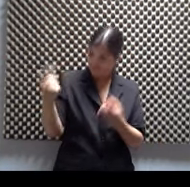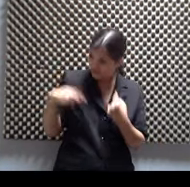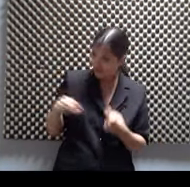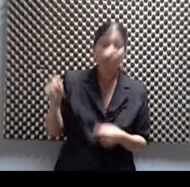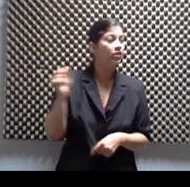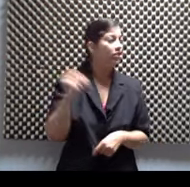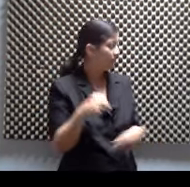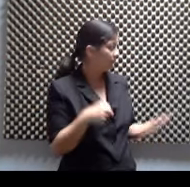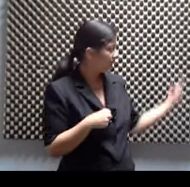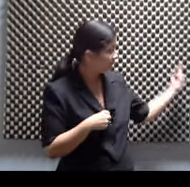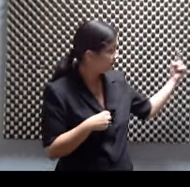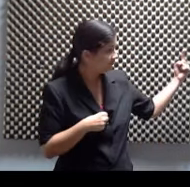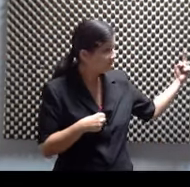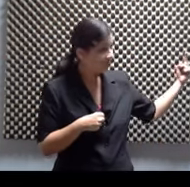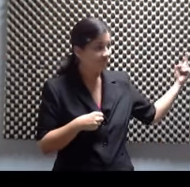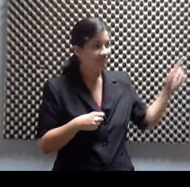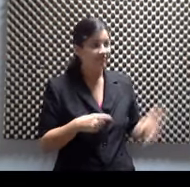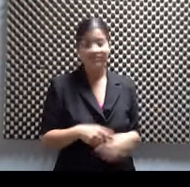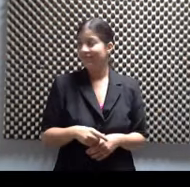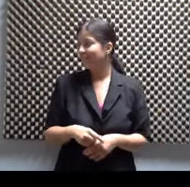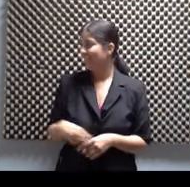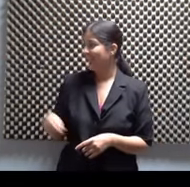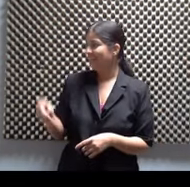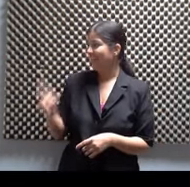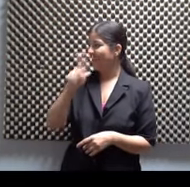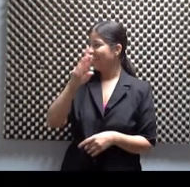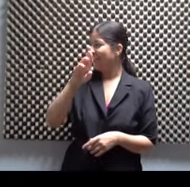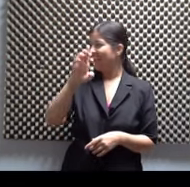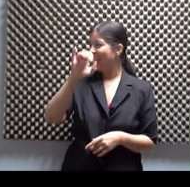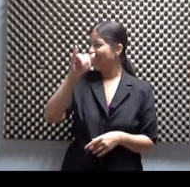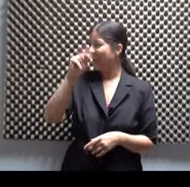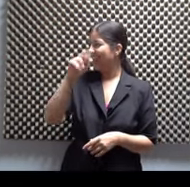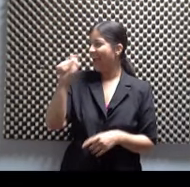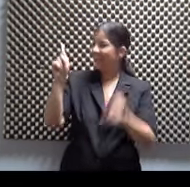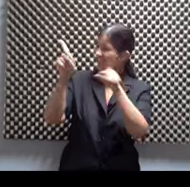Él estaba allá, pero mira... Regresamos, reina. Llévatelo, reina, llévatelo.